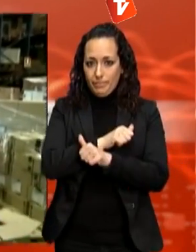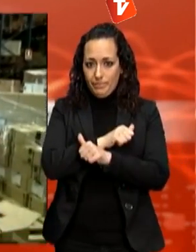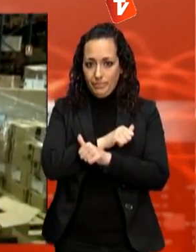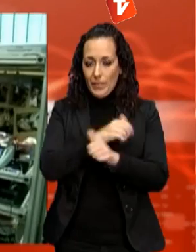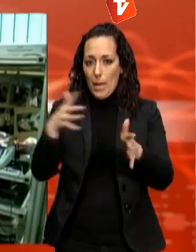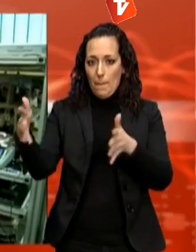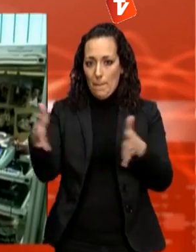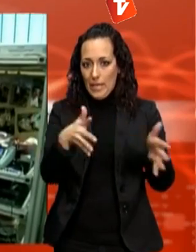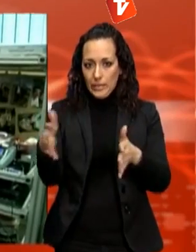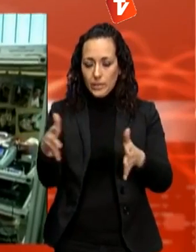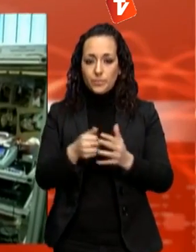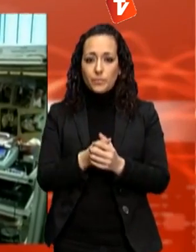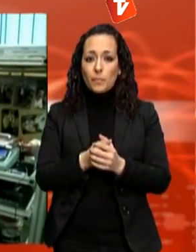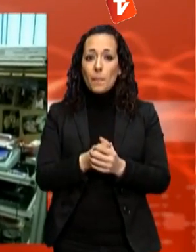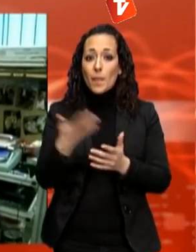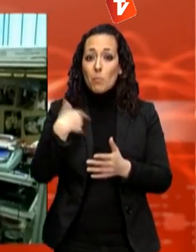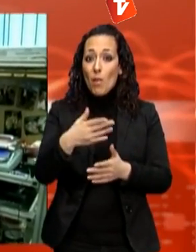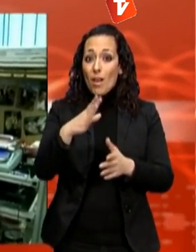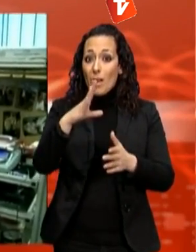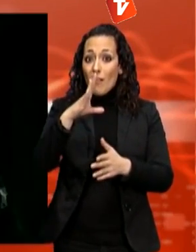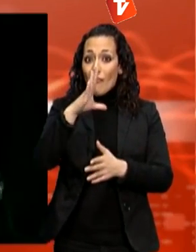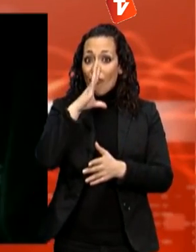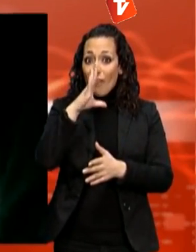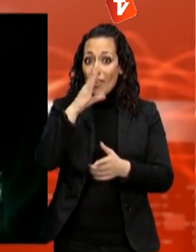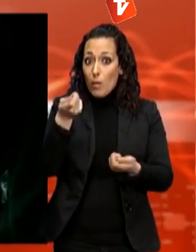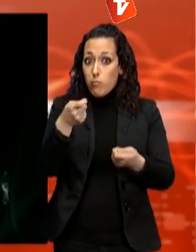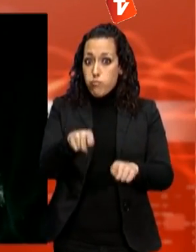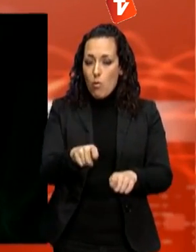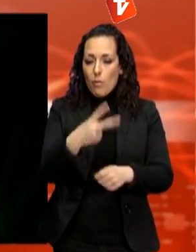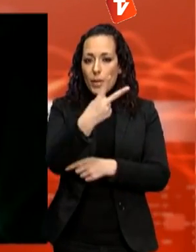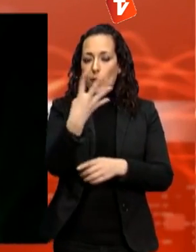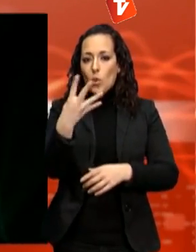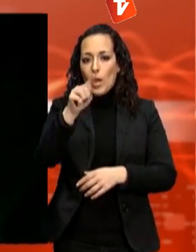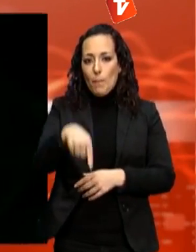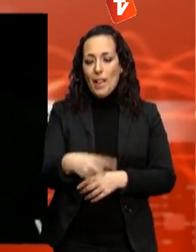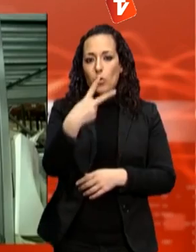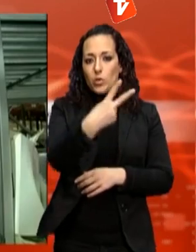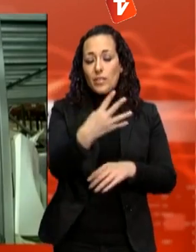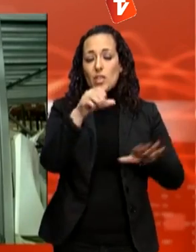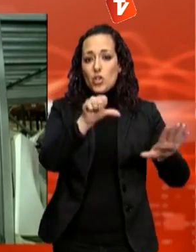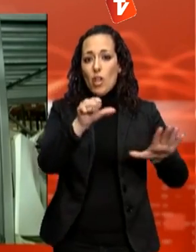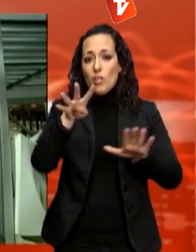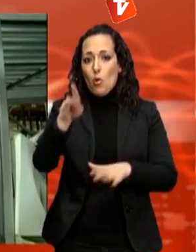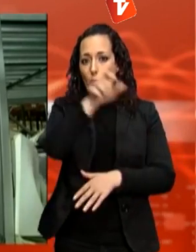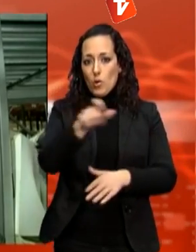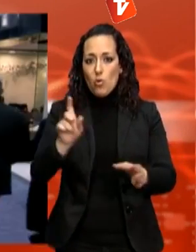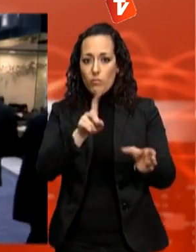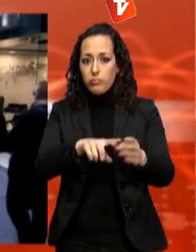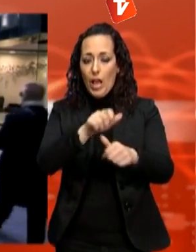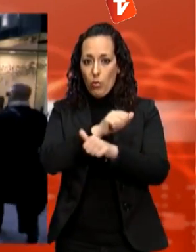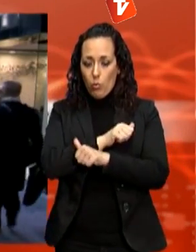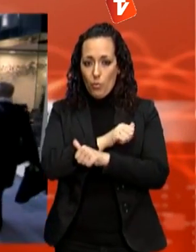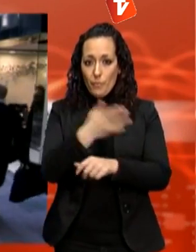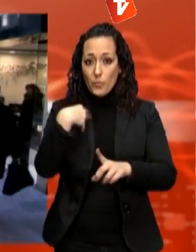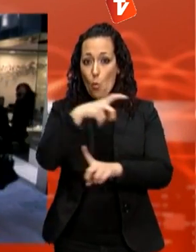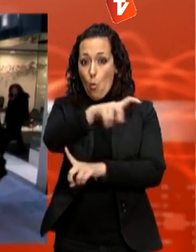El mes de febrer es tanquen 24.269 persones a l'atur, un 0,7% més de la població activa. En un